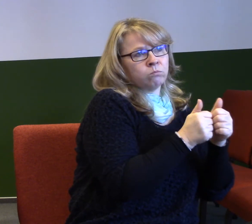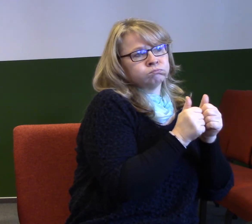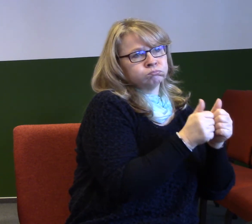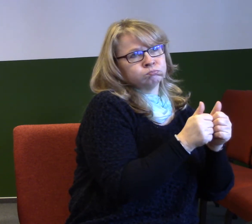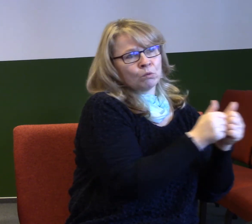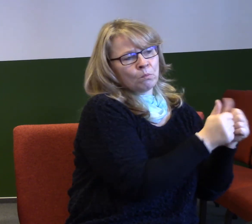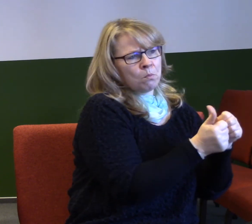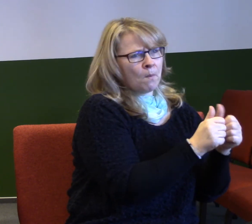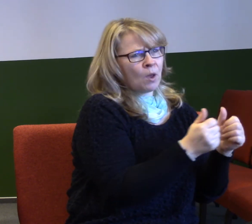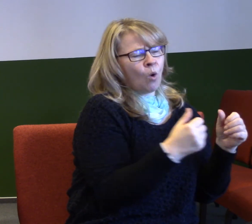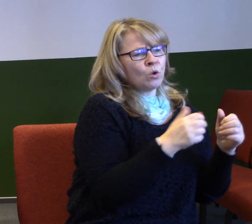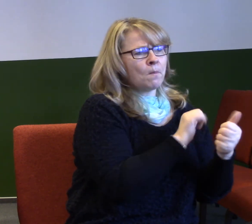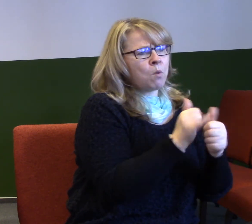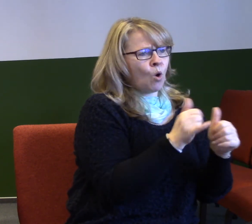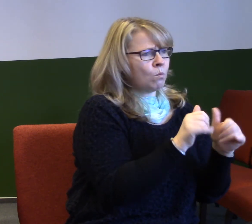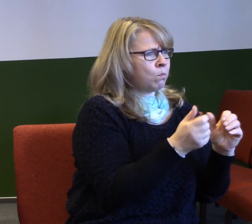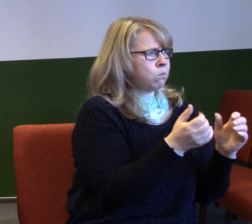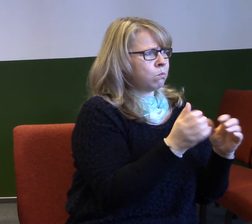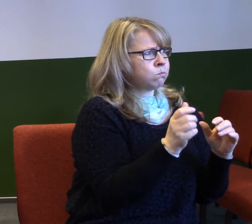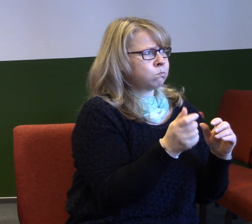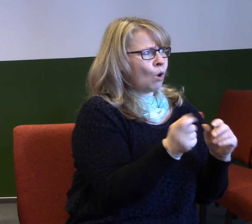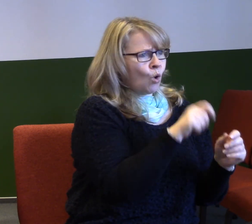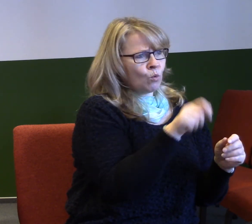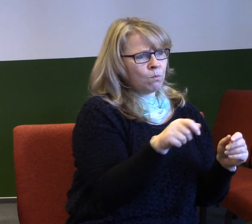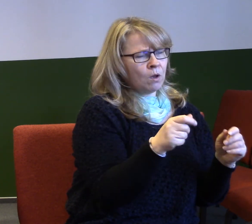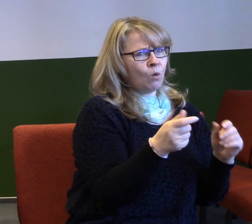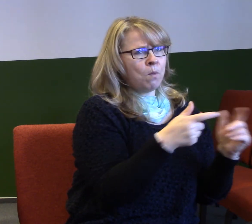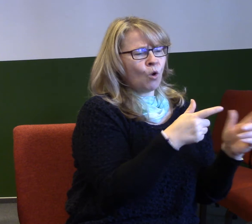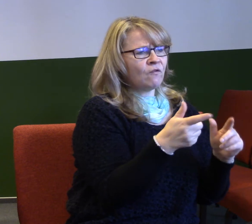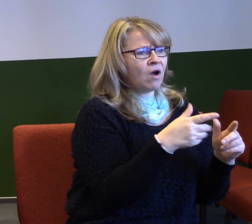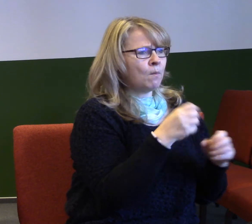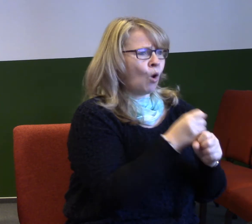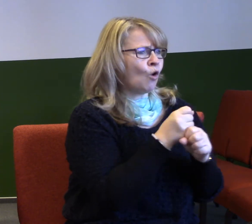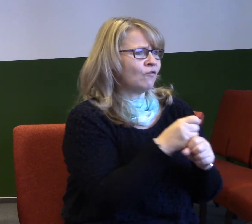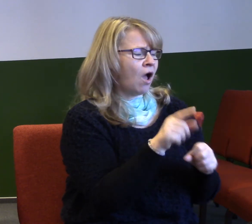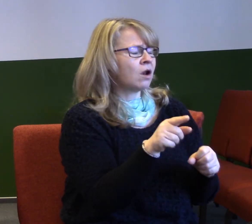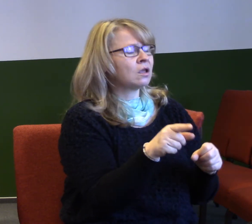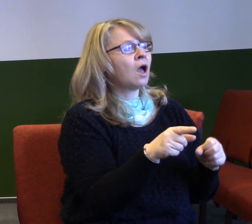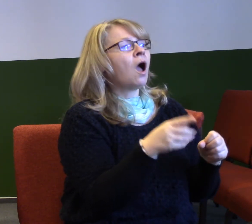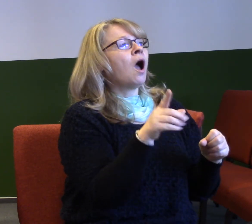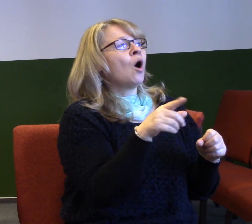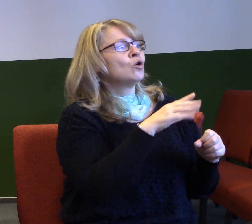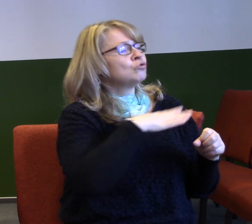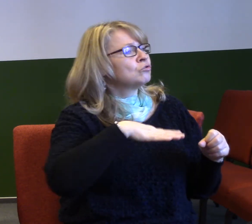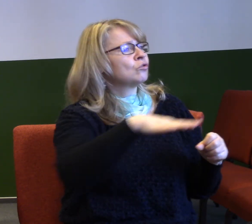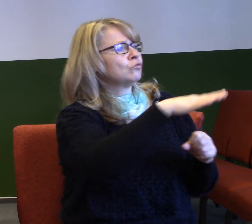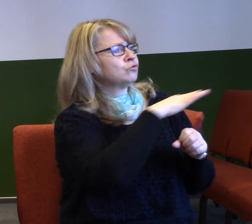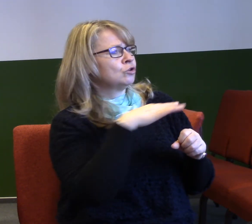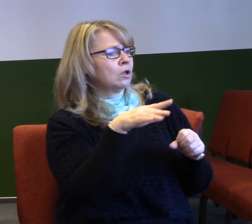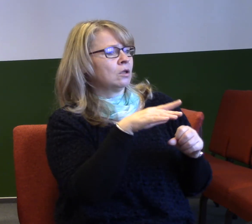straně a když Nehemiáš nechal zatroubit na berání roh, tak utíkali všichni na to místo, kde byla potřeba zasáhnout. To je